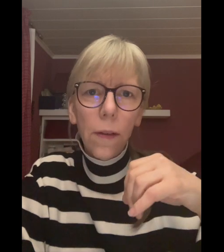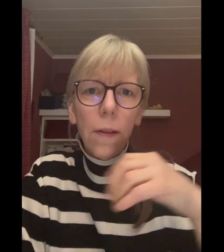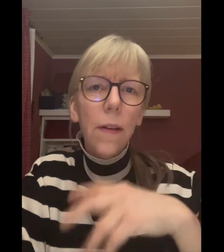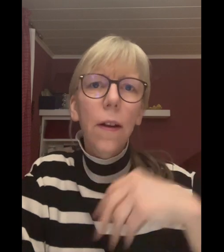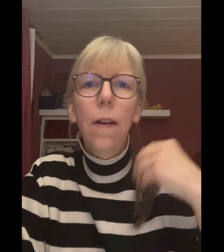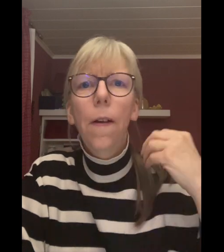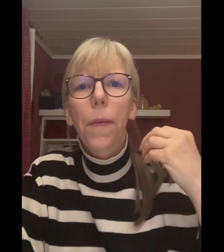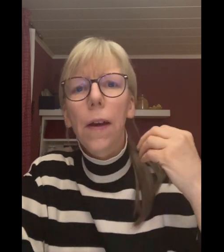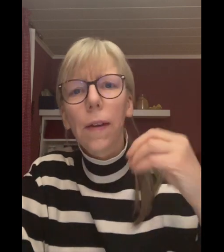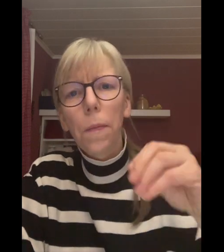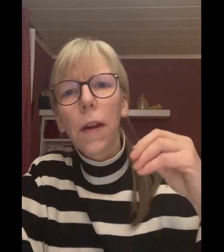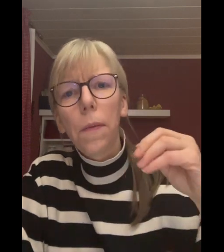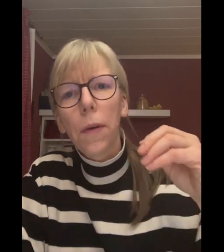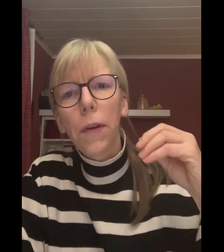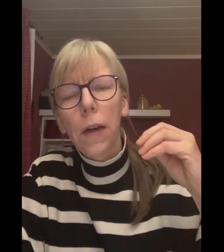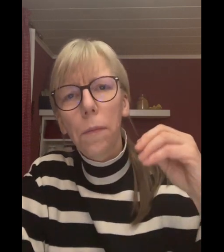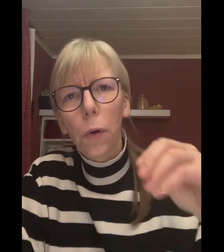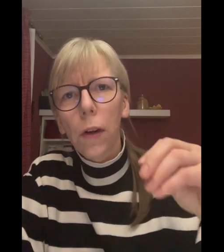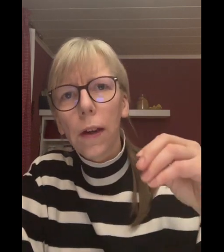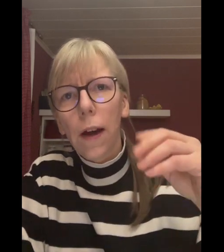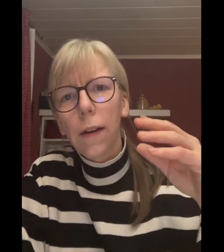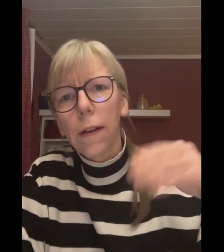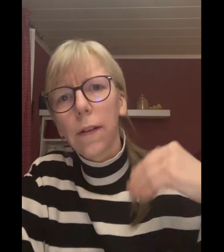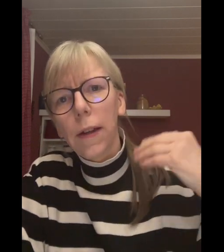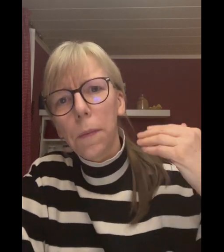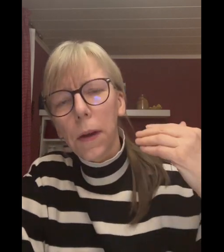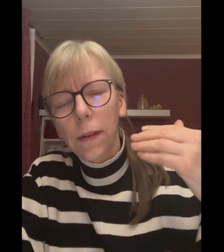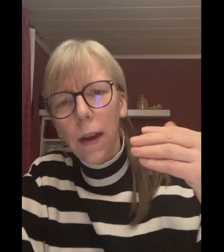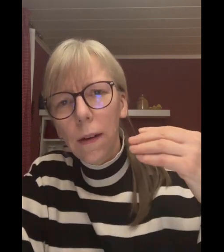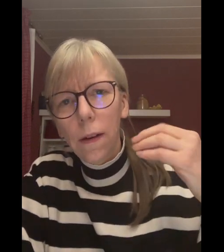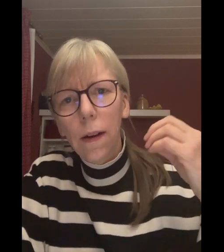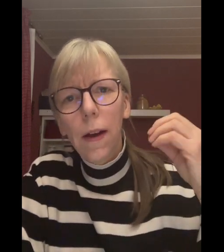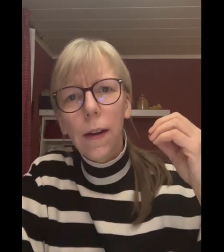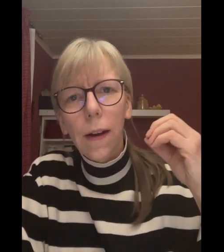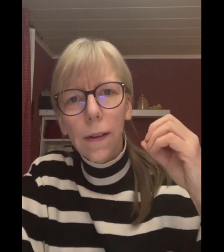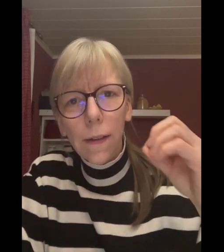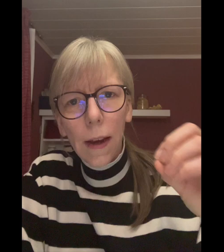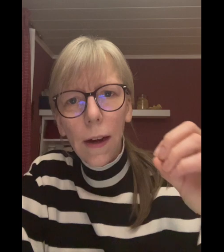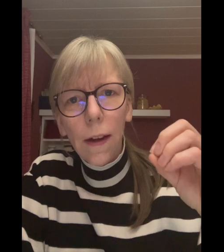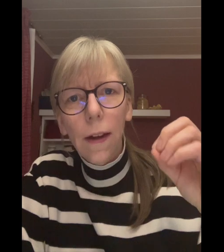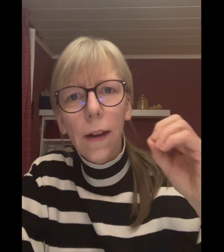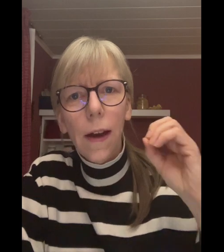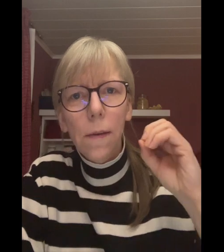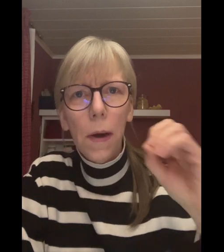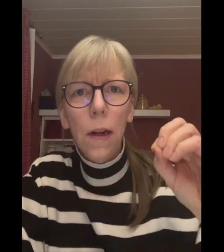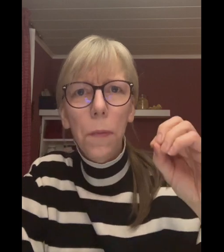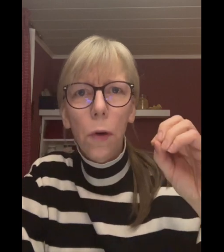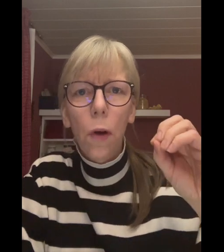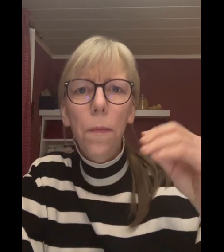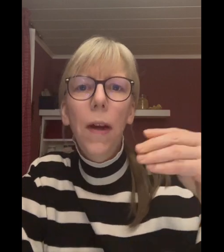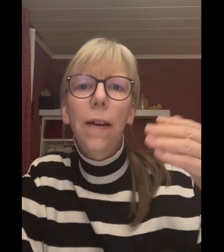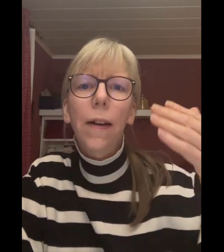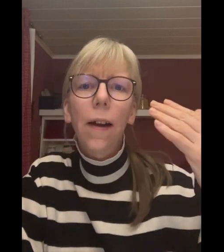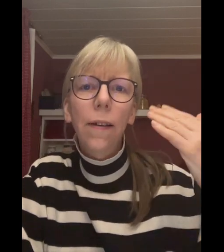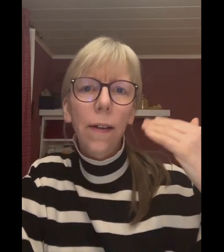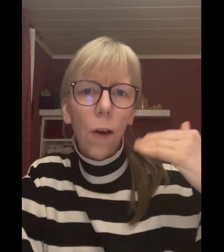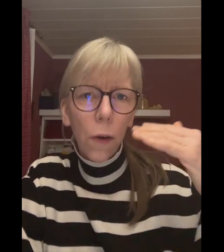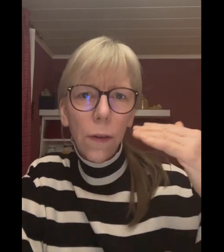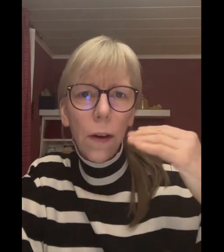erzählen, es gibt dann immer wieder die Möglichkeit, dass die Patienten tatsächlich einen Mangel bekommen. Der kann sich äußern,